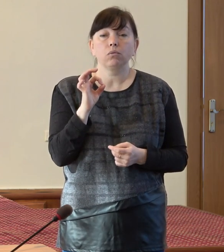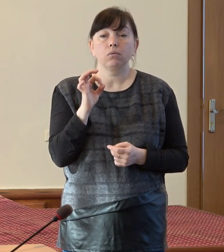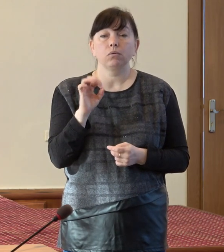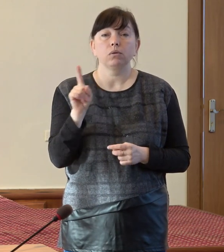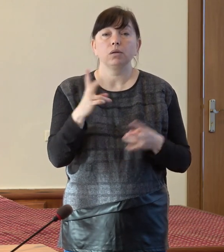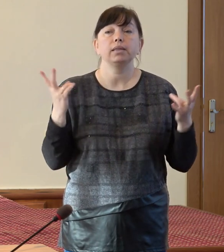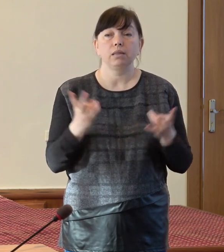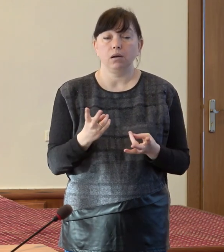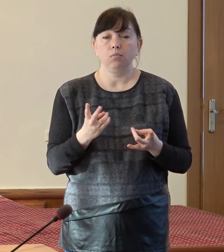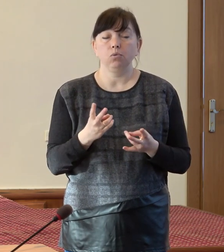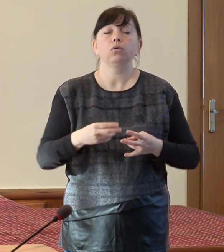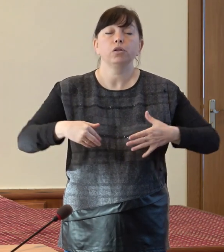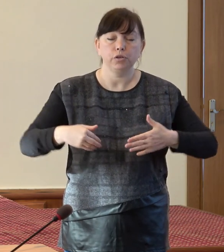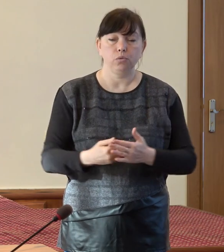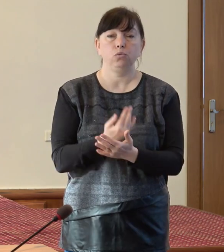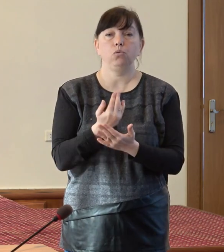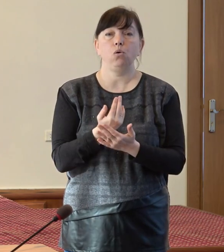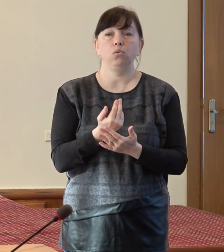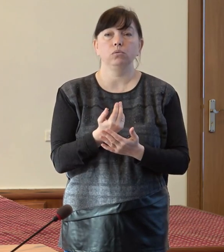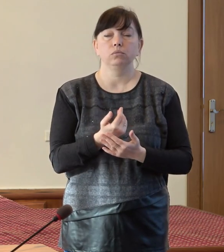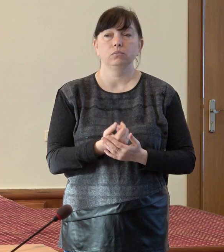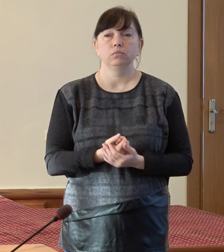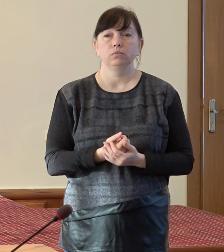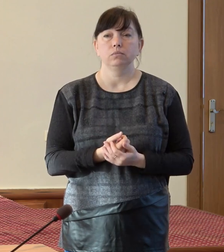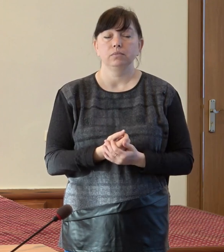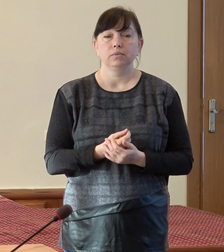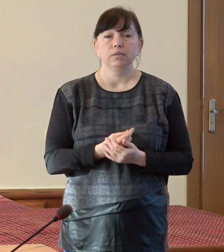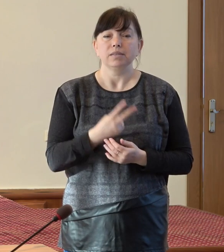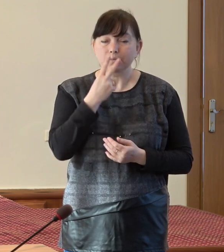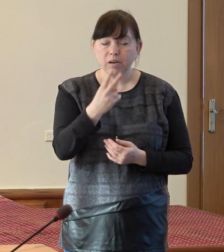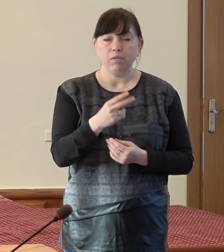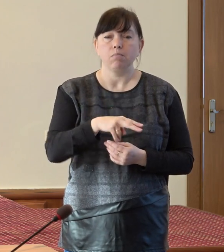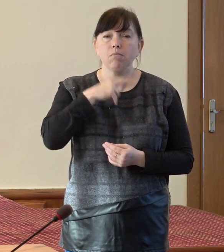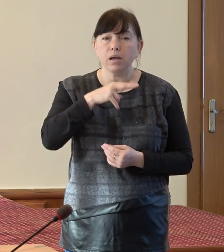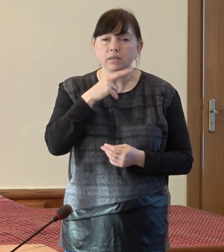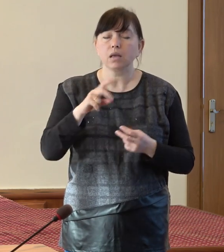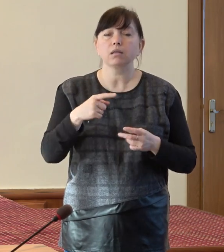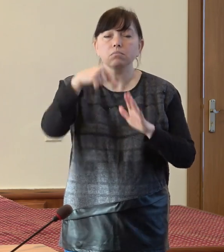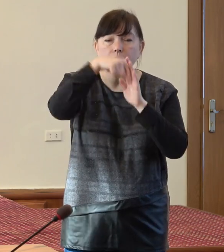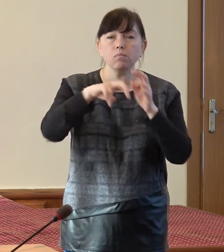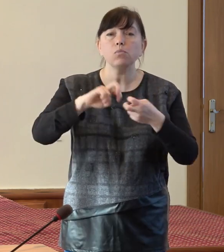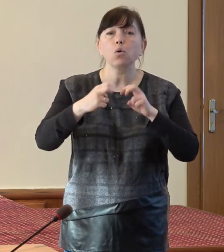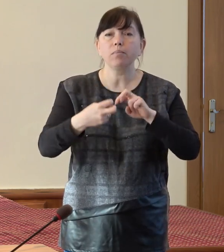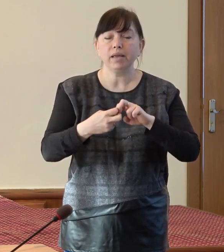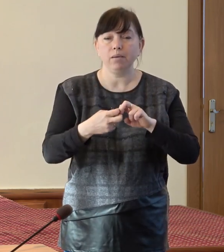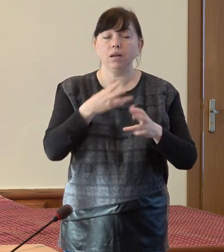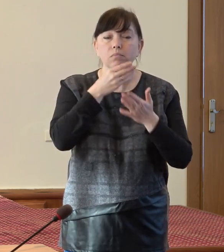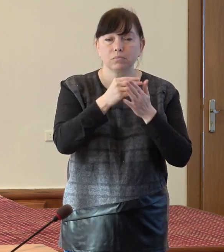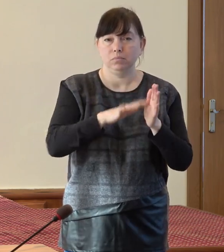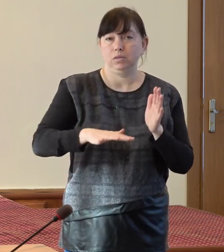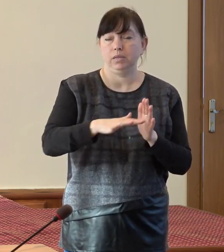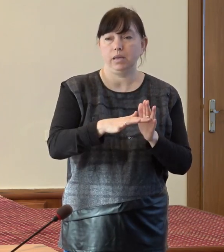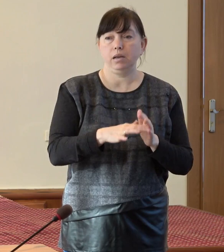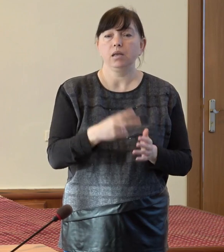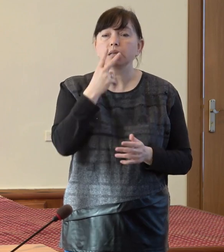Trebuie, iarăși de nou, să privim mai atent la problemele care sunt abordate din teren, să